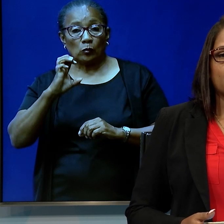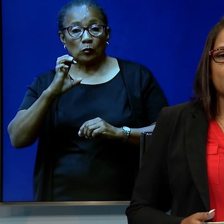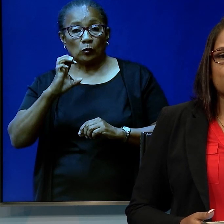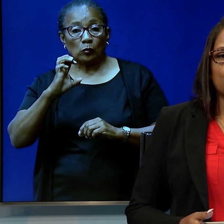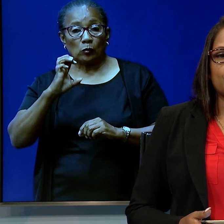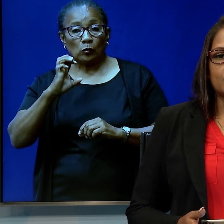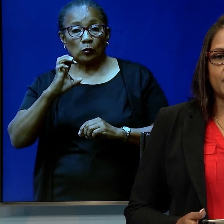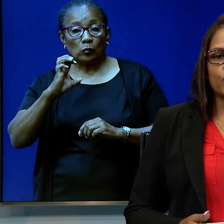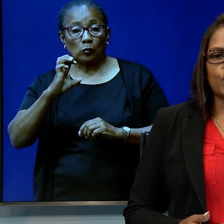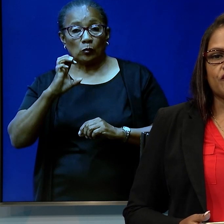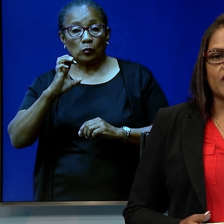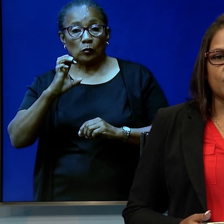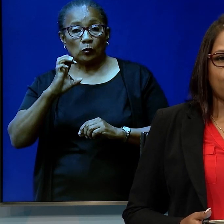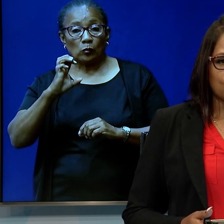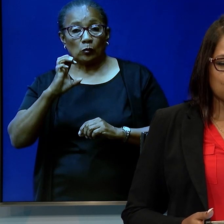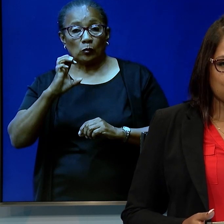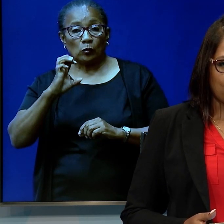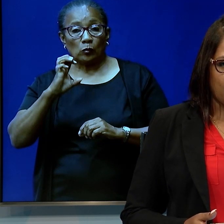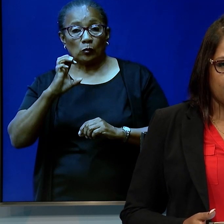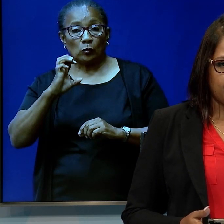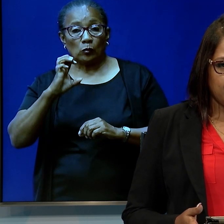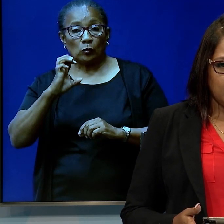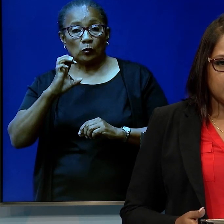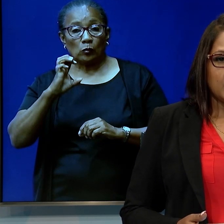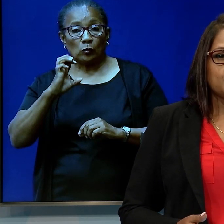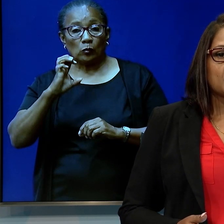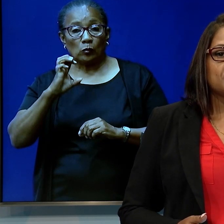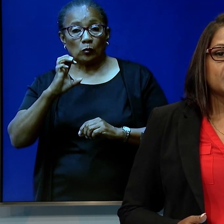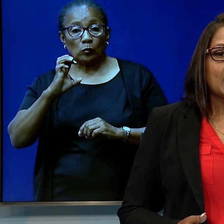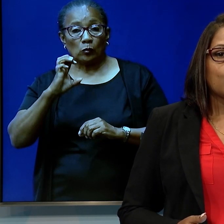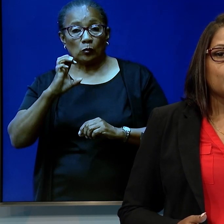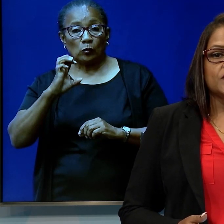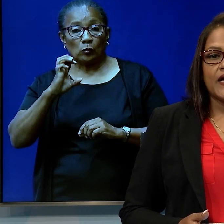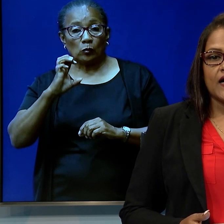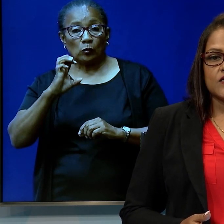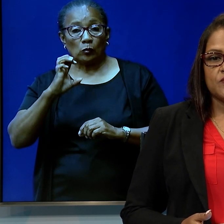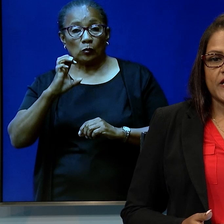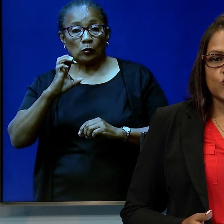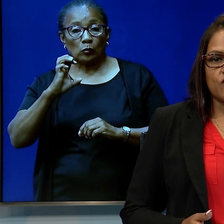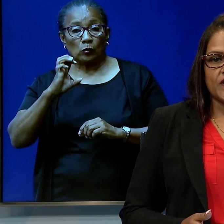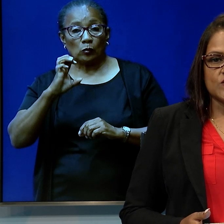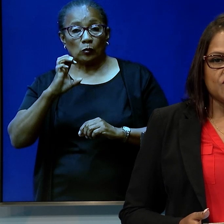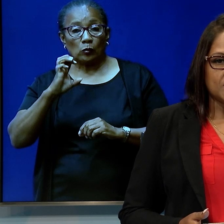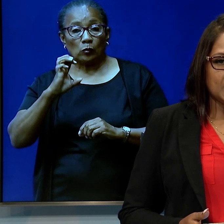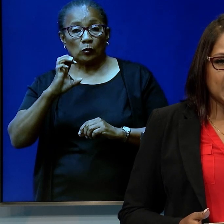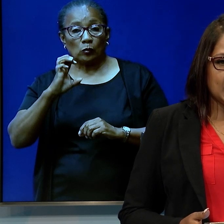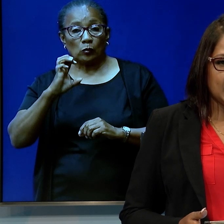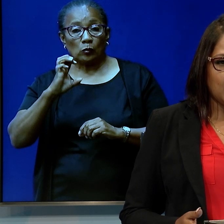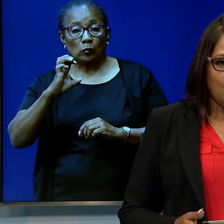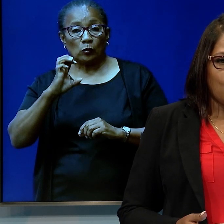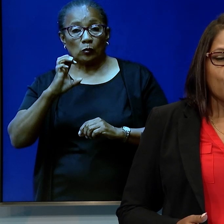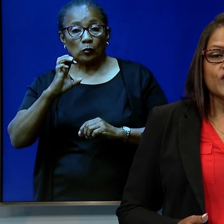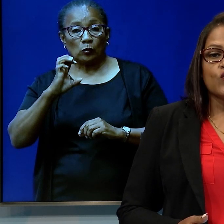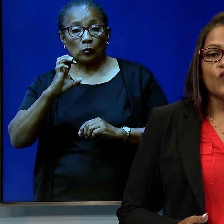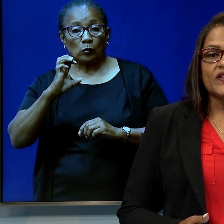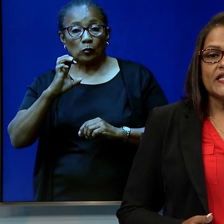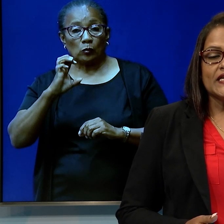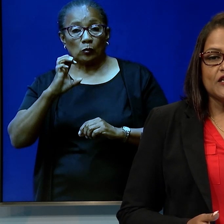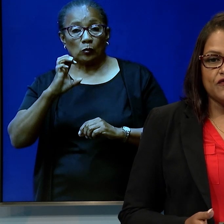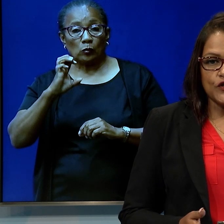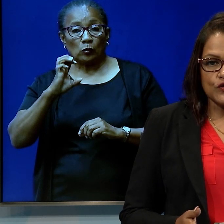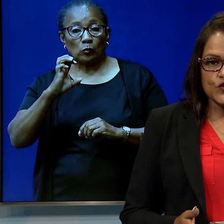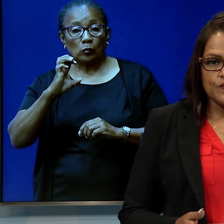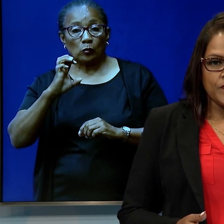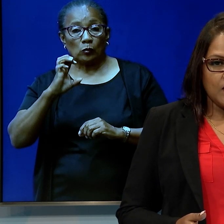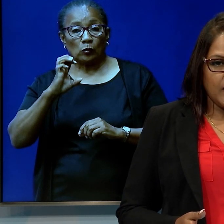Cleopatra Jesserun, directeur van Volksgezondheid. Zij sprak vandaag op de dagelijkse persconferentie van de regering over het COVID